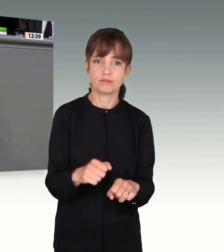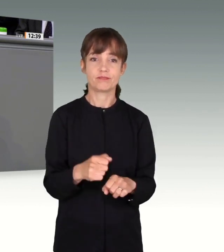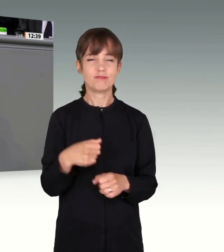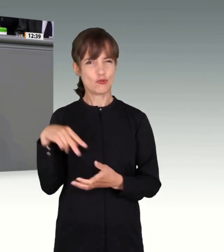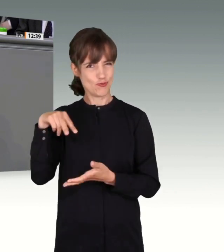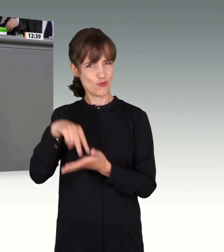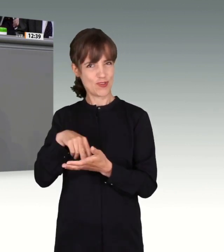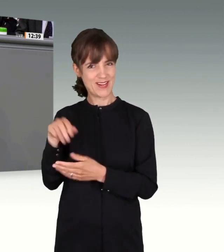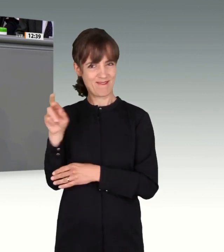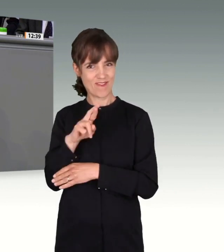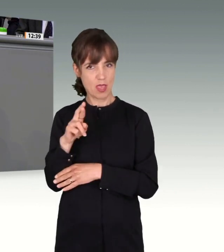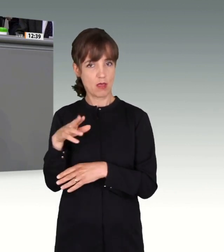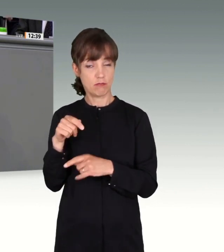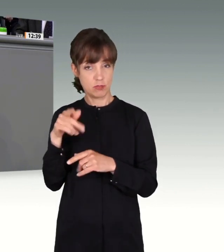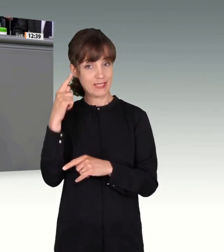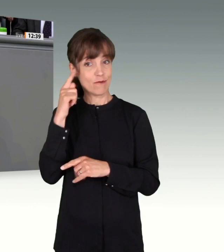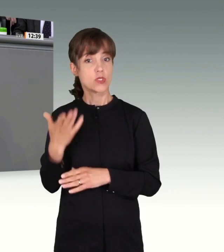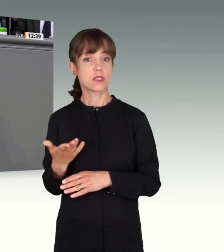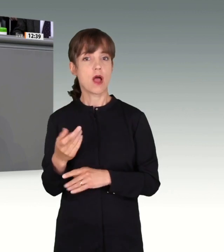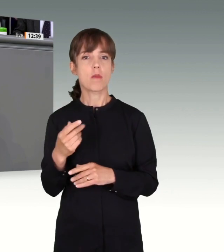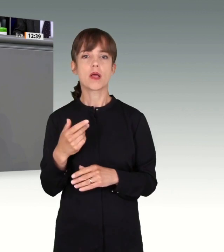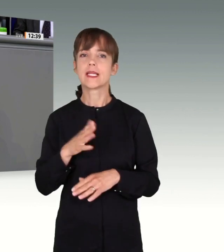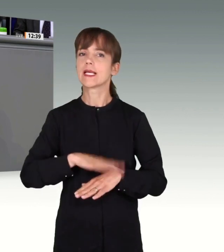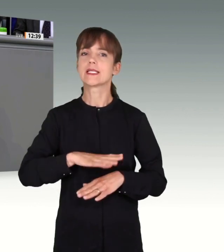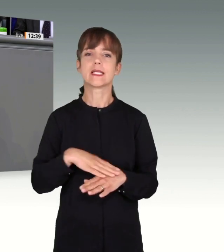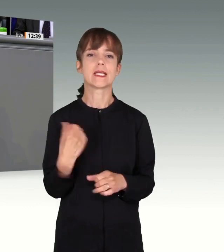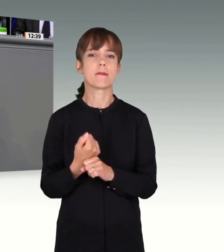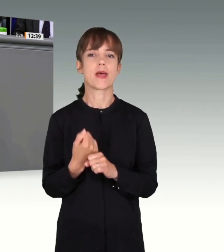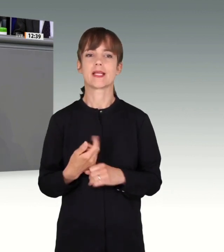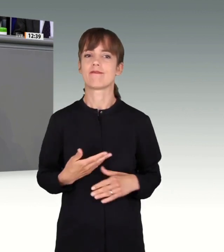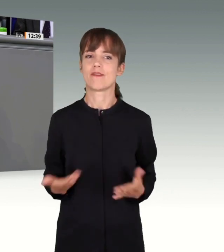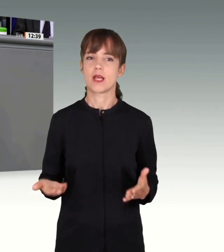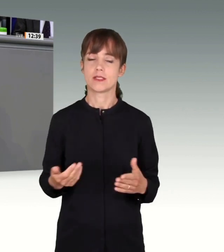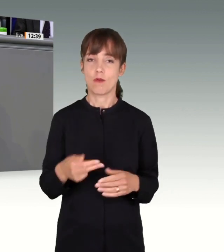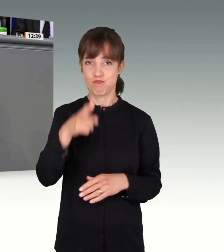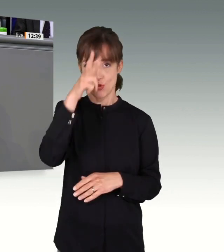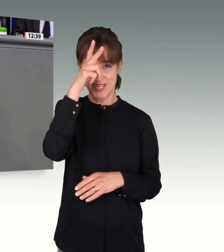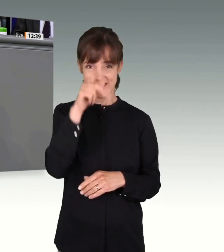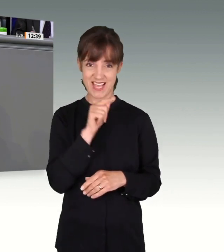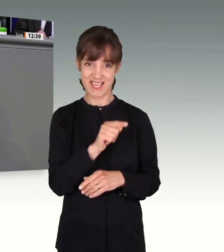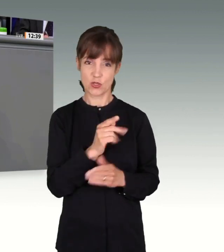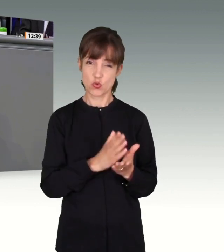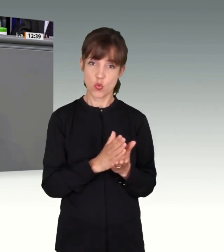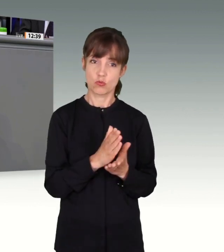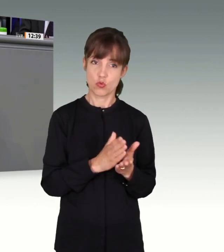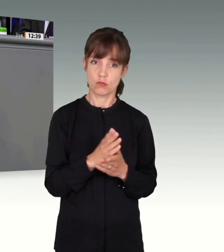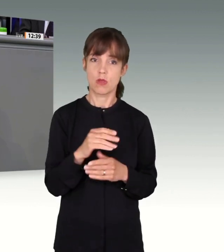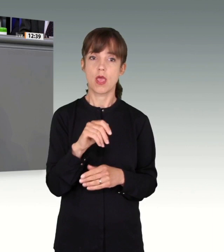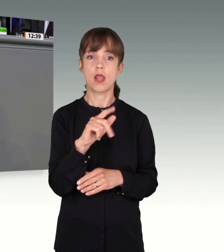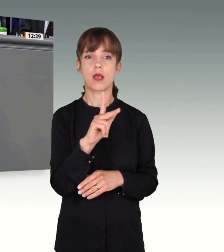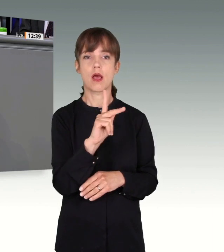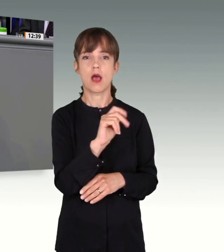gehandelt. Aufseiten der Polizei wurden durchweg durchweg